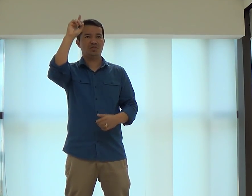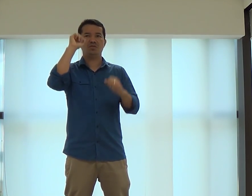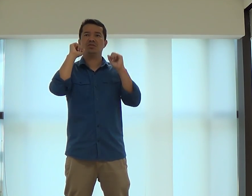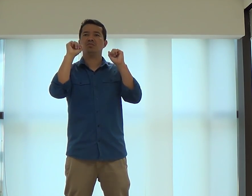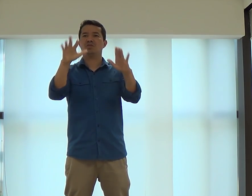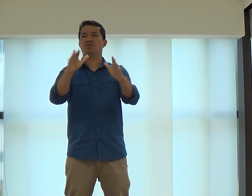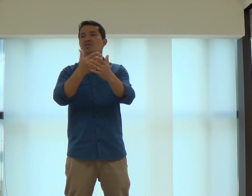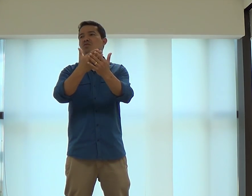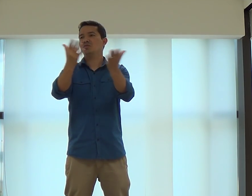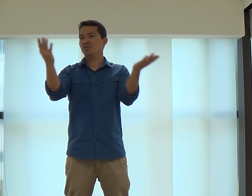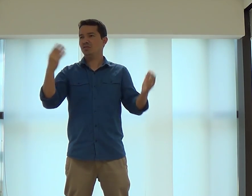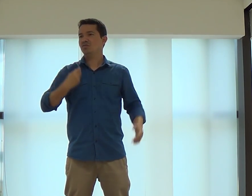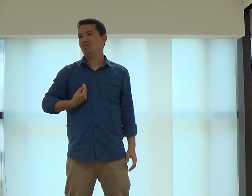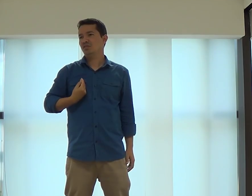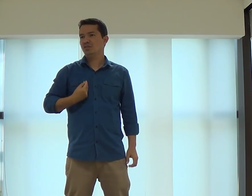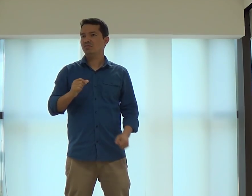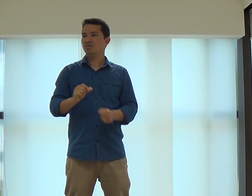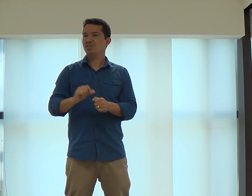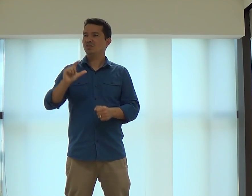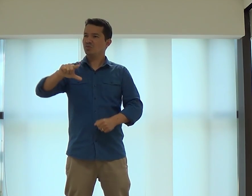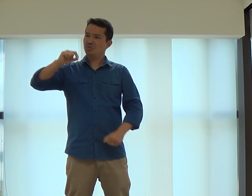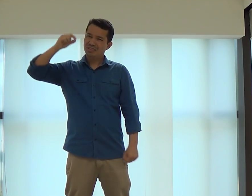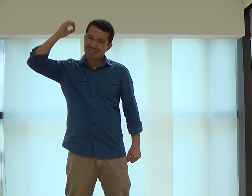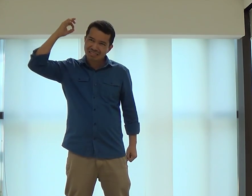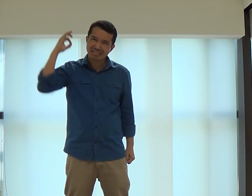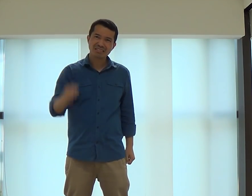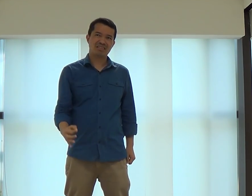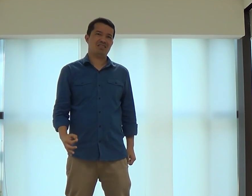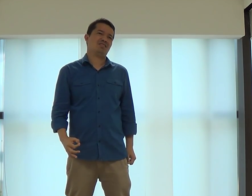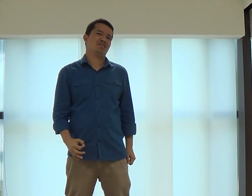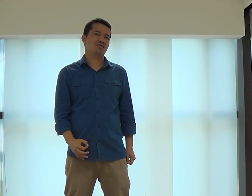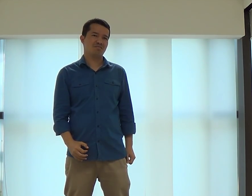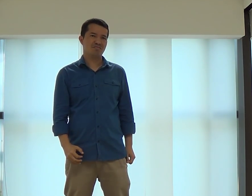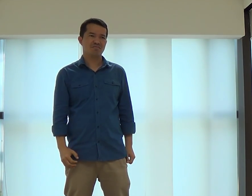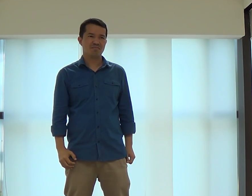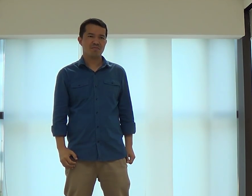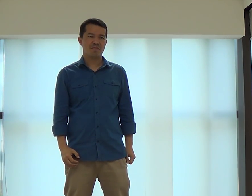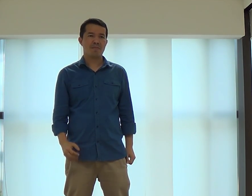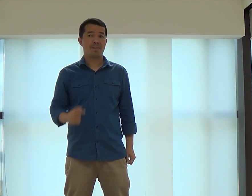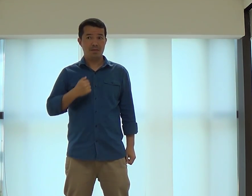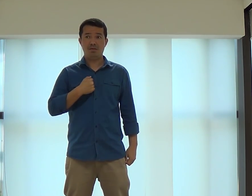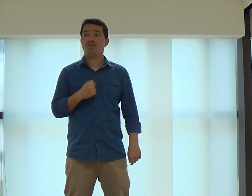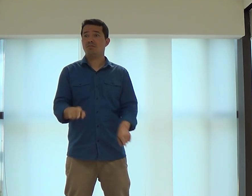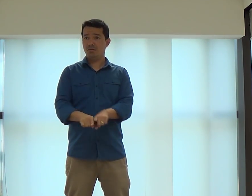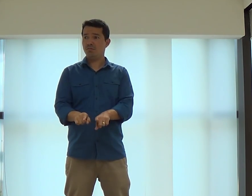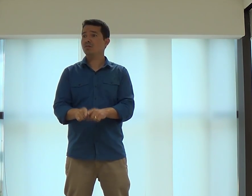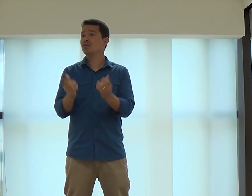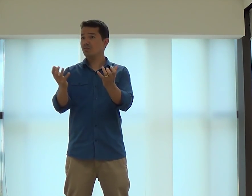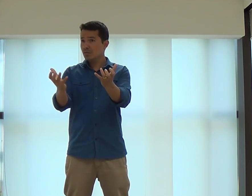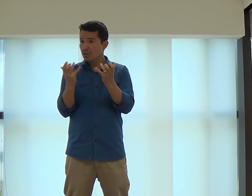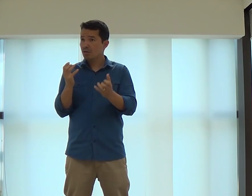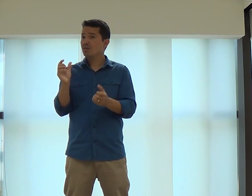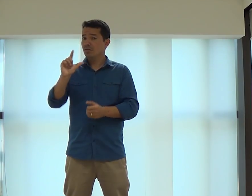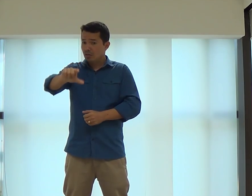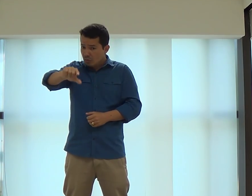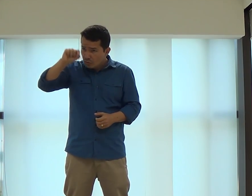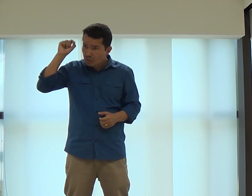Nós vamos pedir isso a Deus, para que Ele abençoe a sua vida. Para que você faça as escolhas certas. Eu também quero